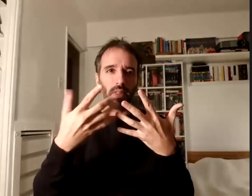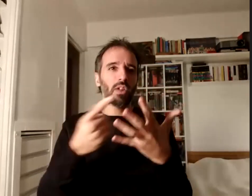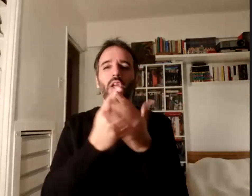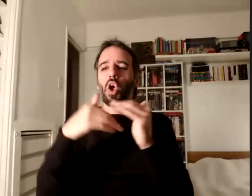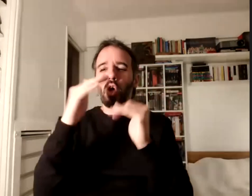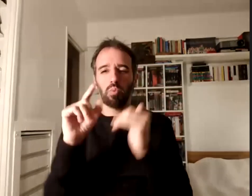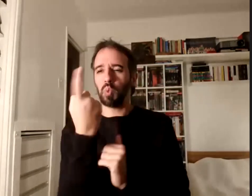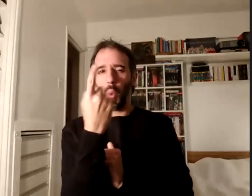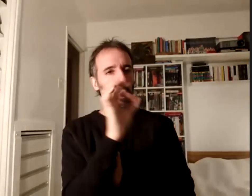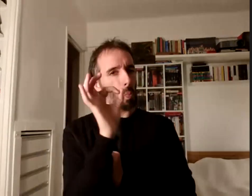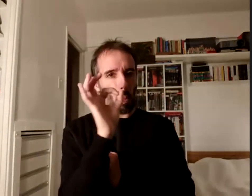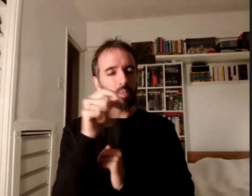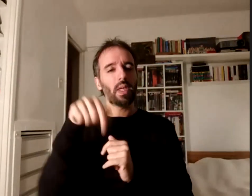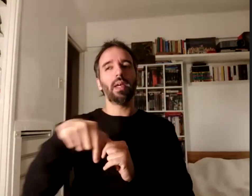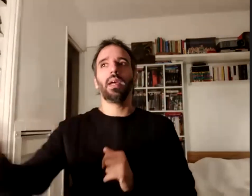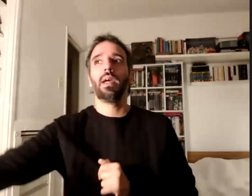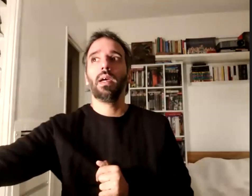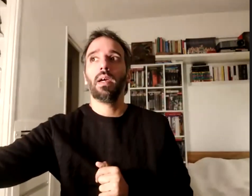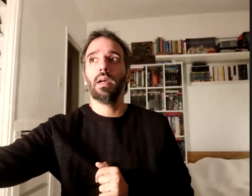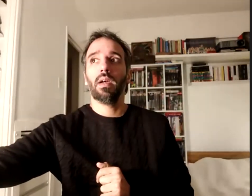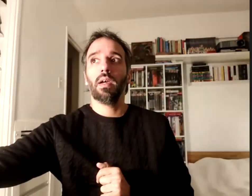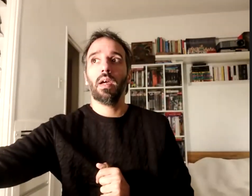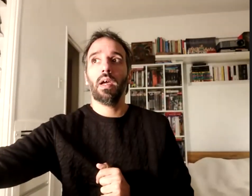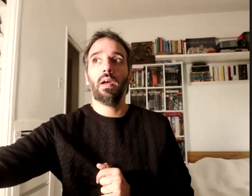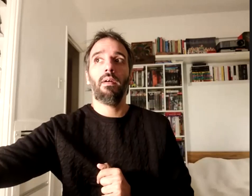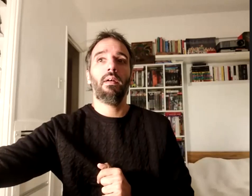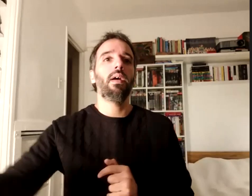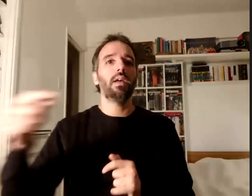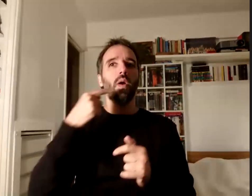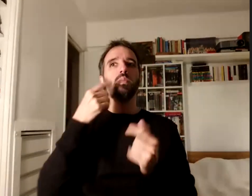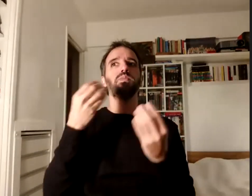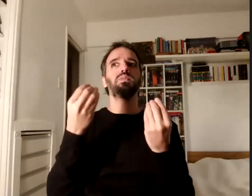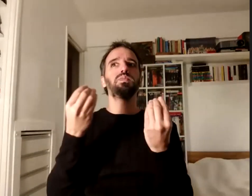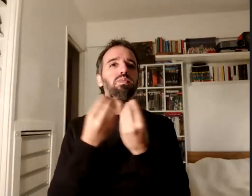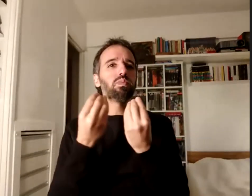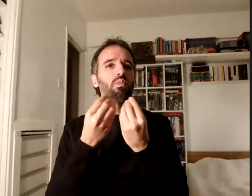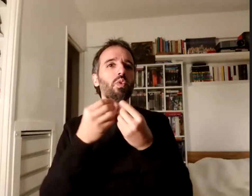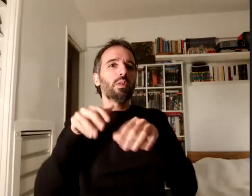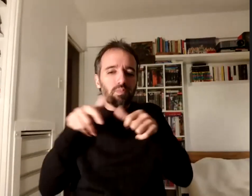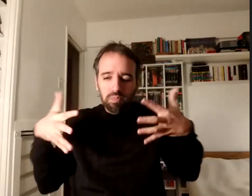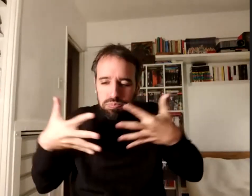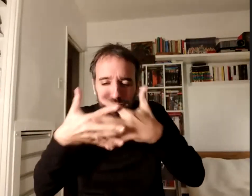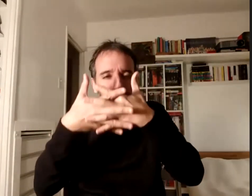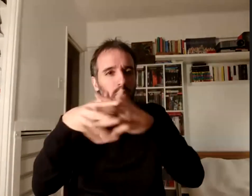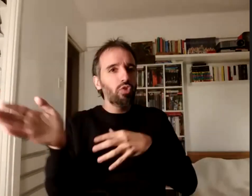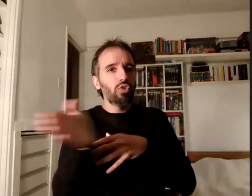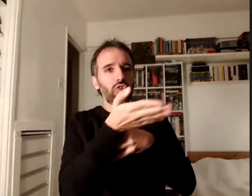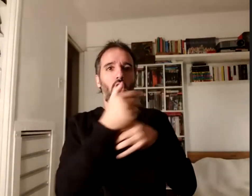es producto de un entramado que es colectivo y que